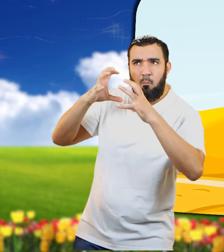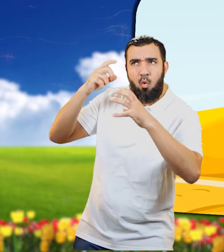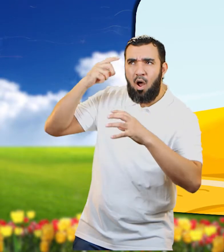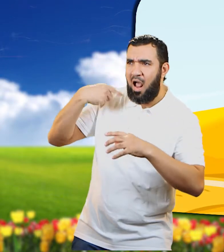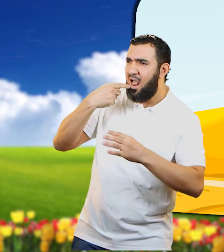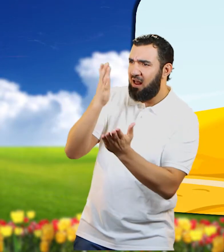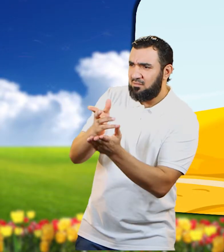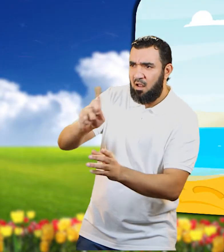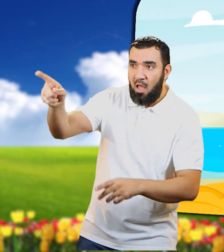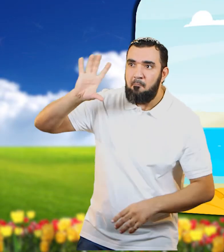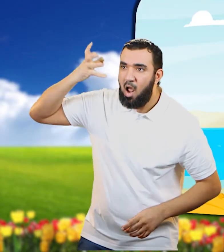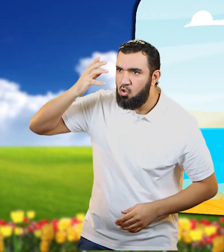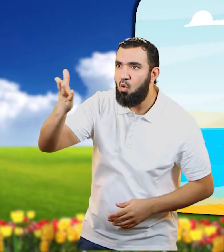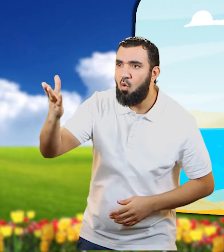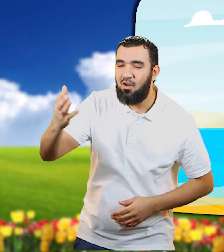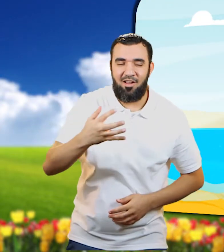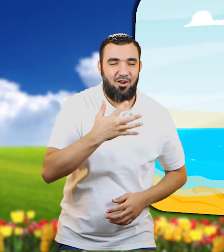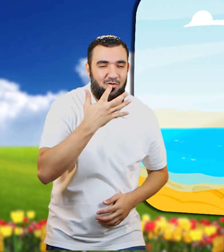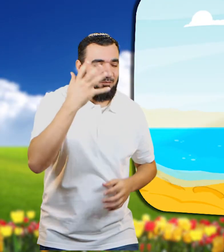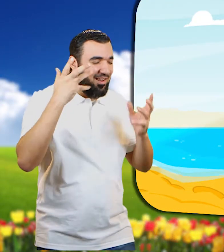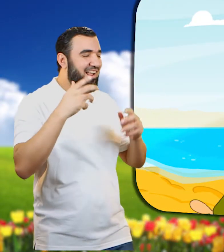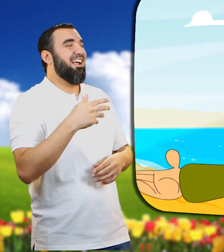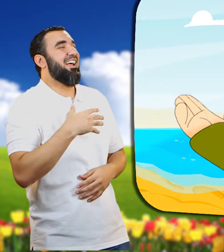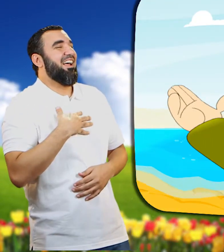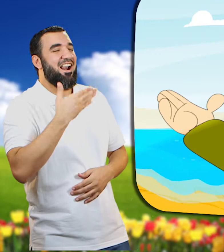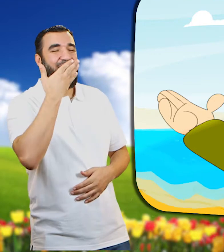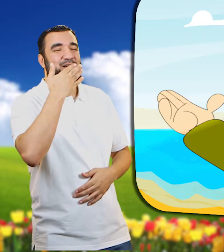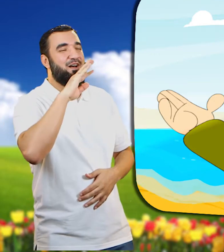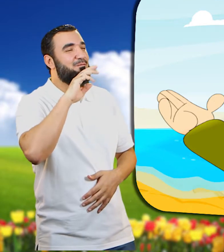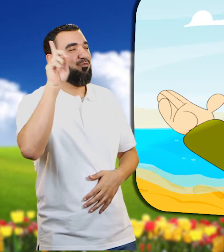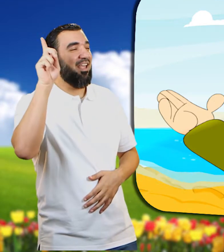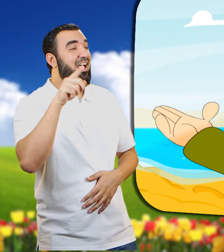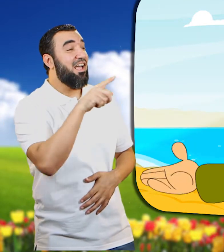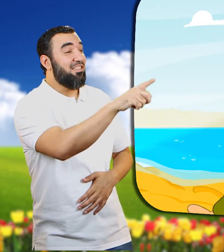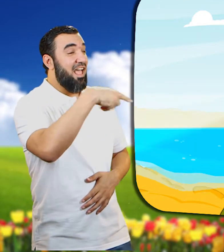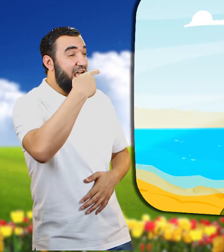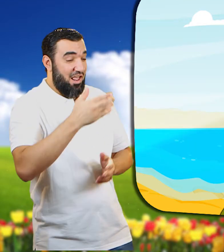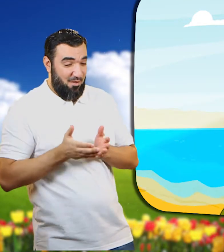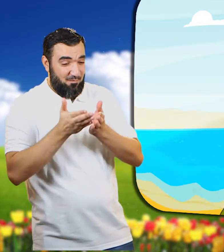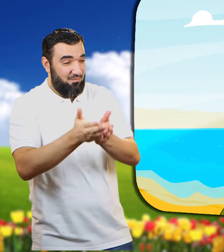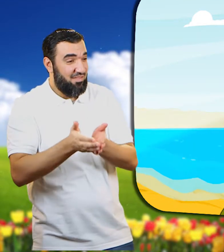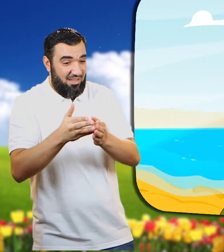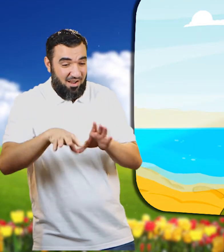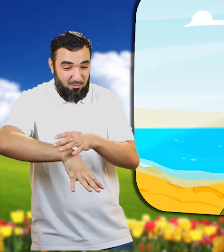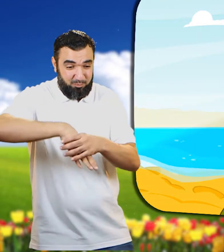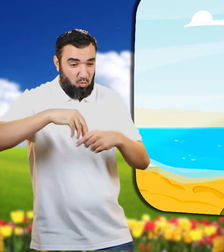هذا جنون الحمد لله اذا كيف يصدق عقلك ان الشمس